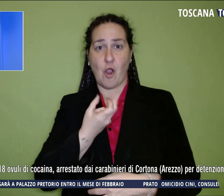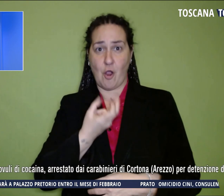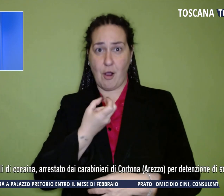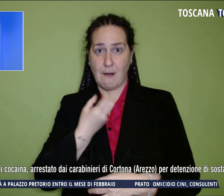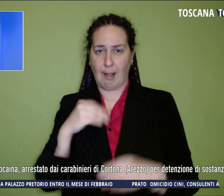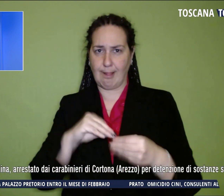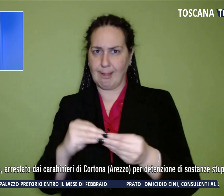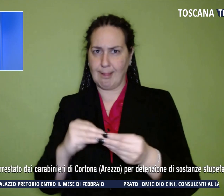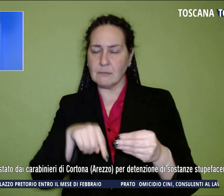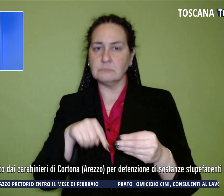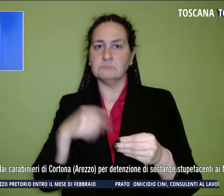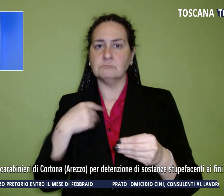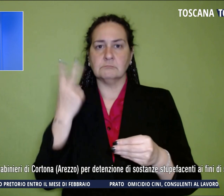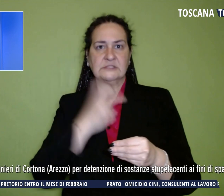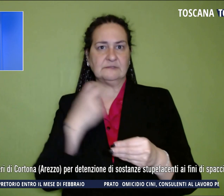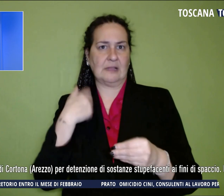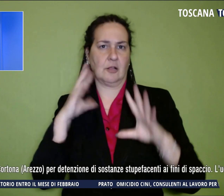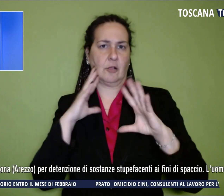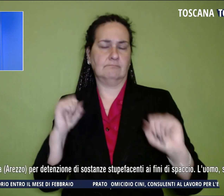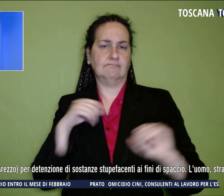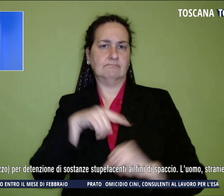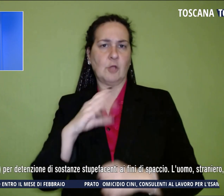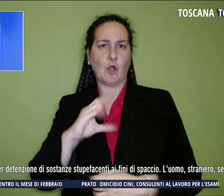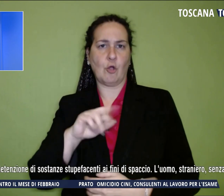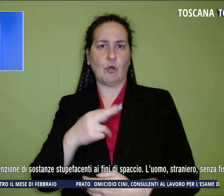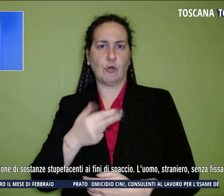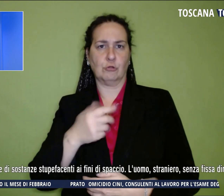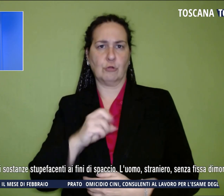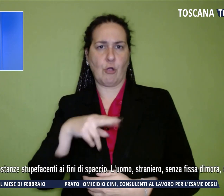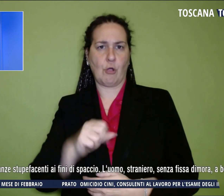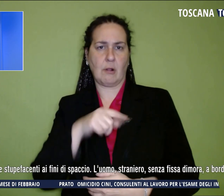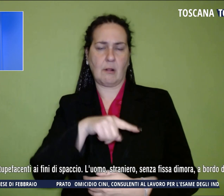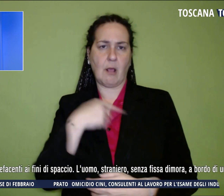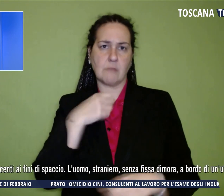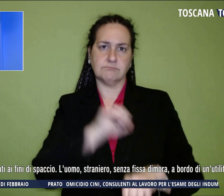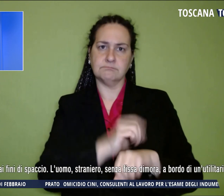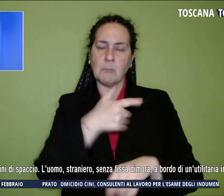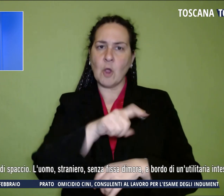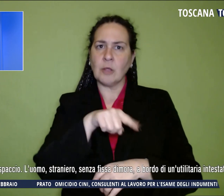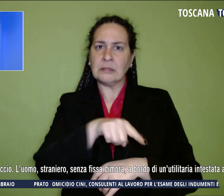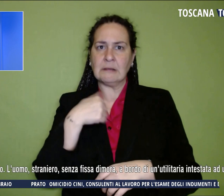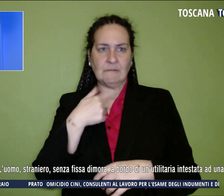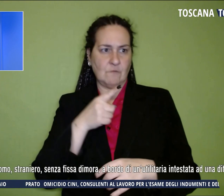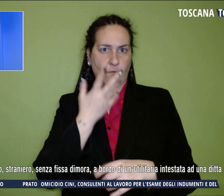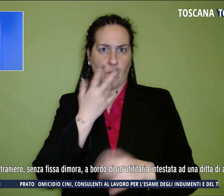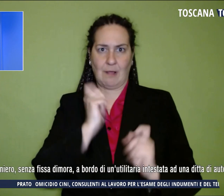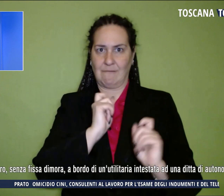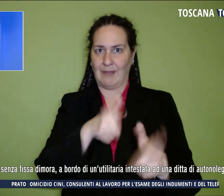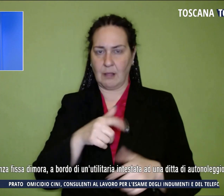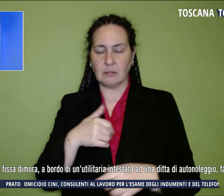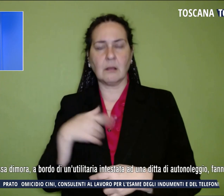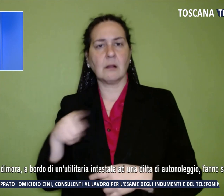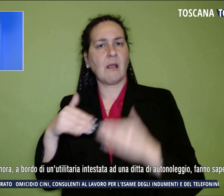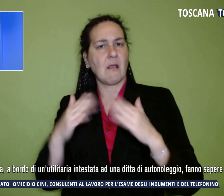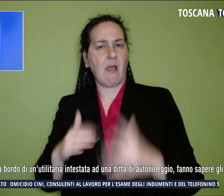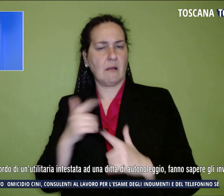detenzione di sostanze stupefacenti ai fini di spaccio. L'uomo, senza fissa dimora, a bordo di una utilitaria